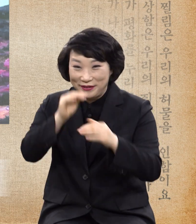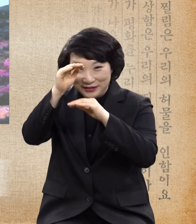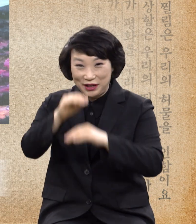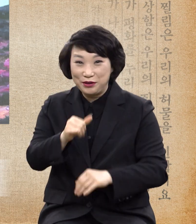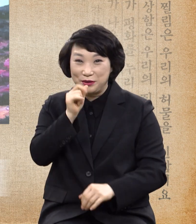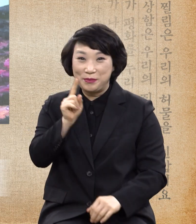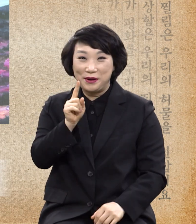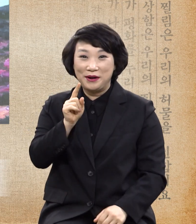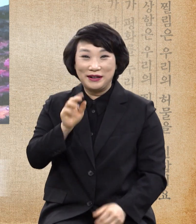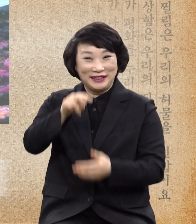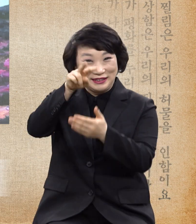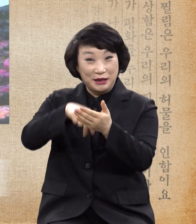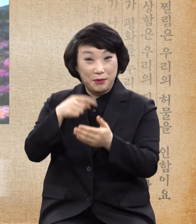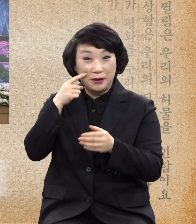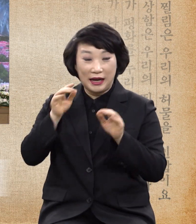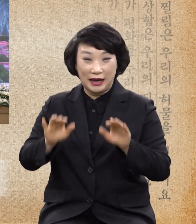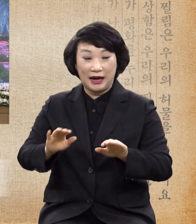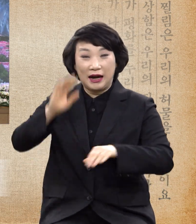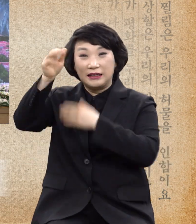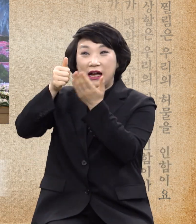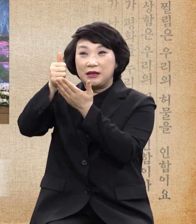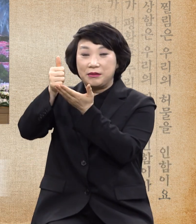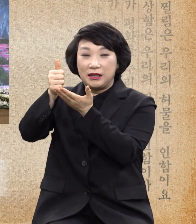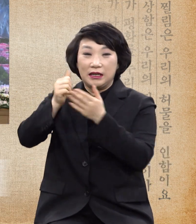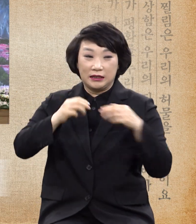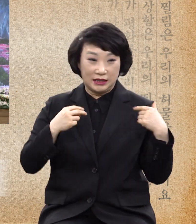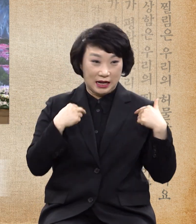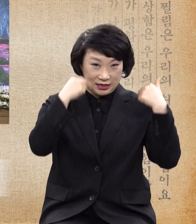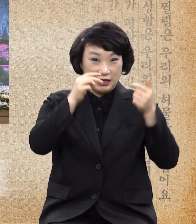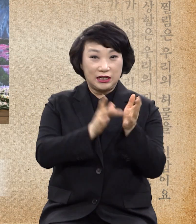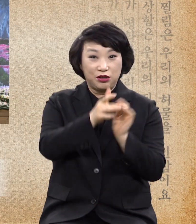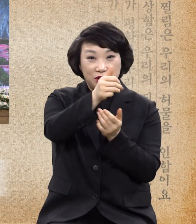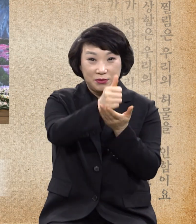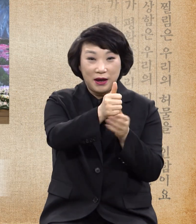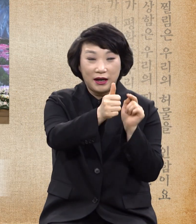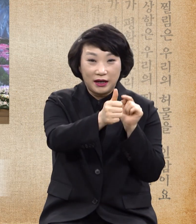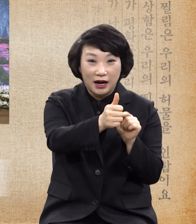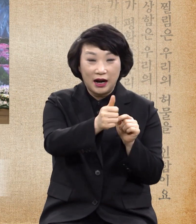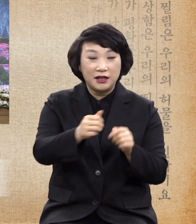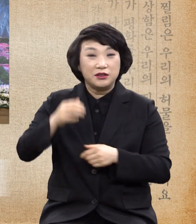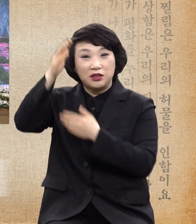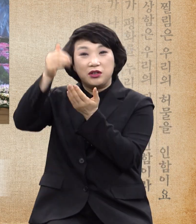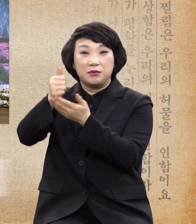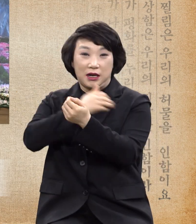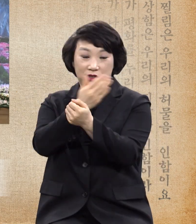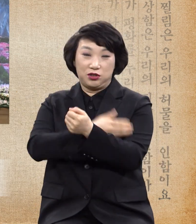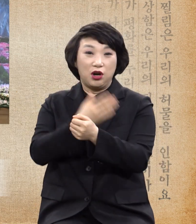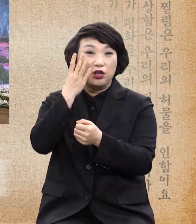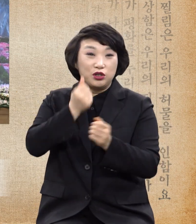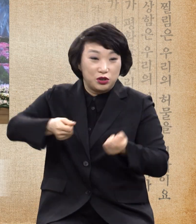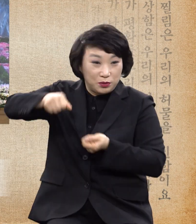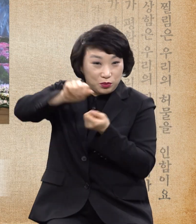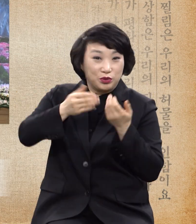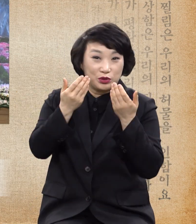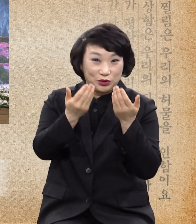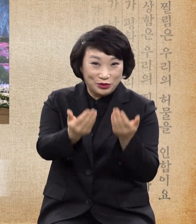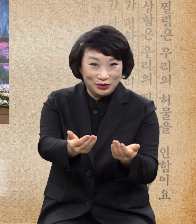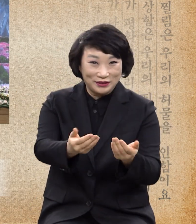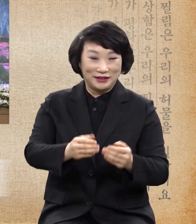읽어보세요 하나님이 나사렛 예수에게 성령과 능력을 기름부터 하셨을